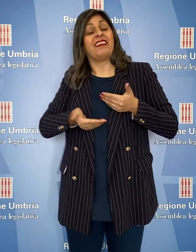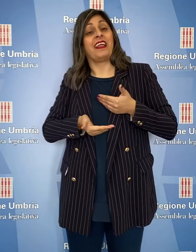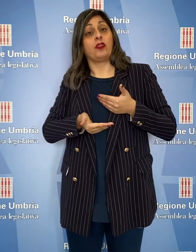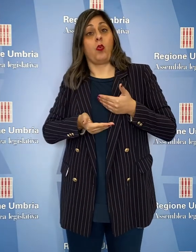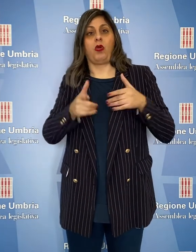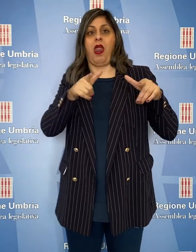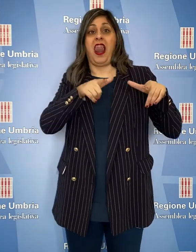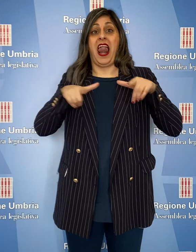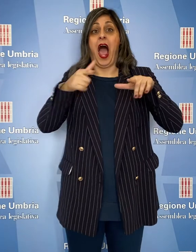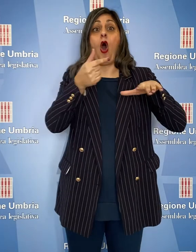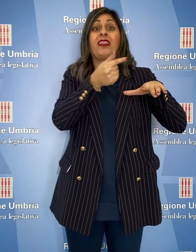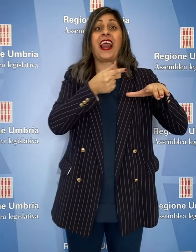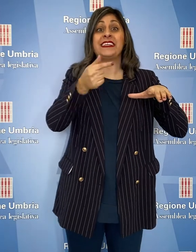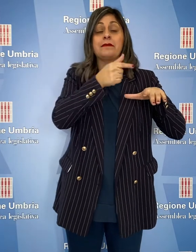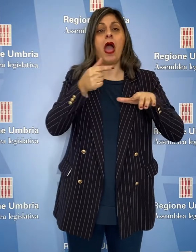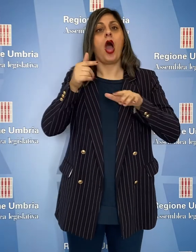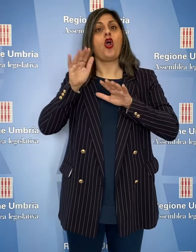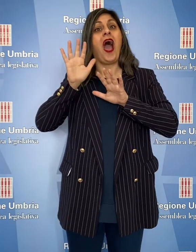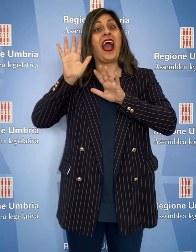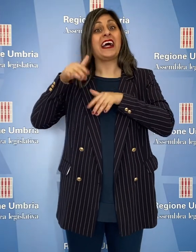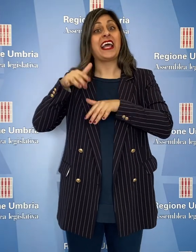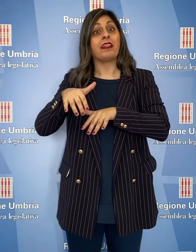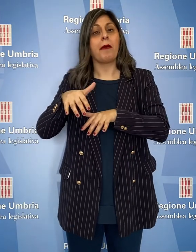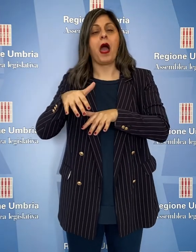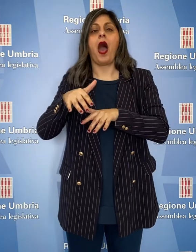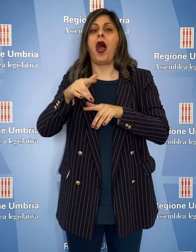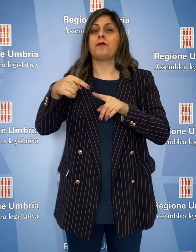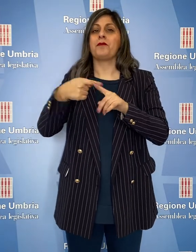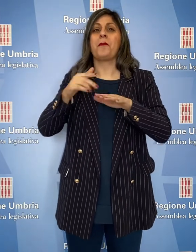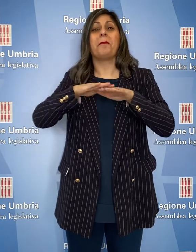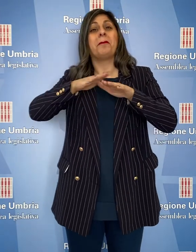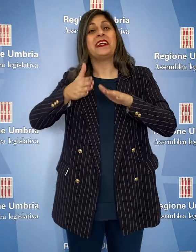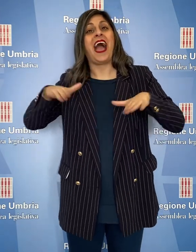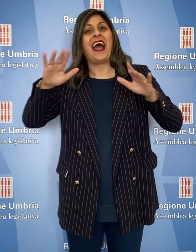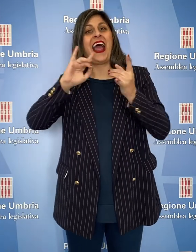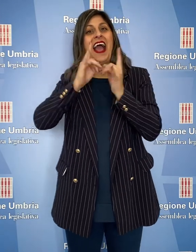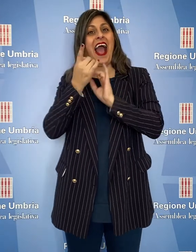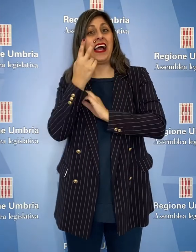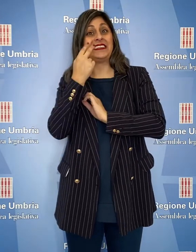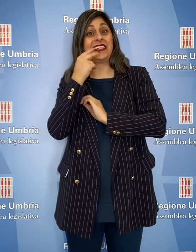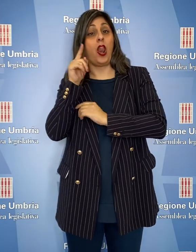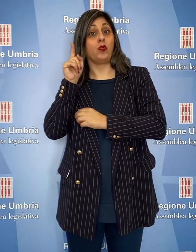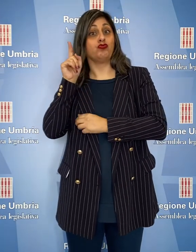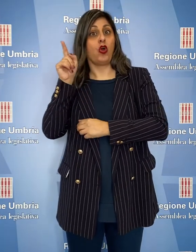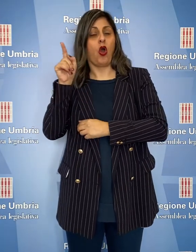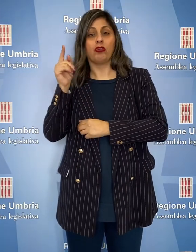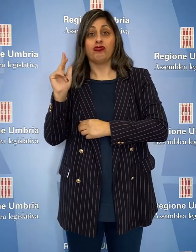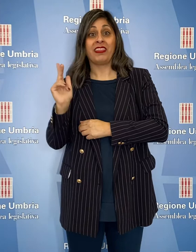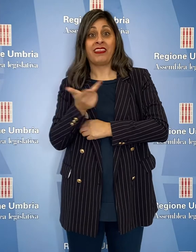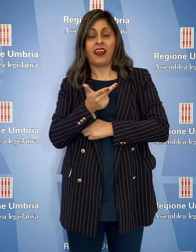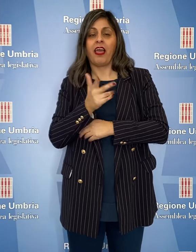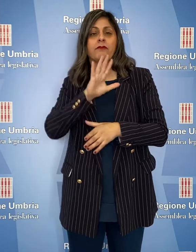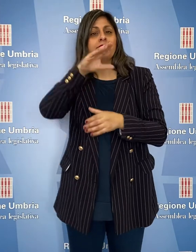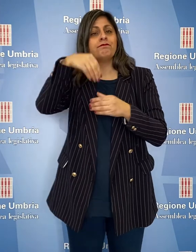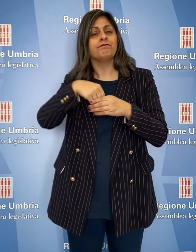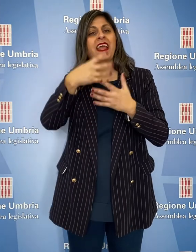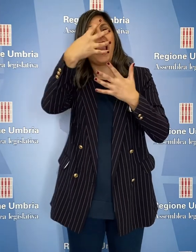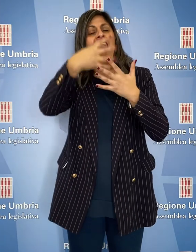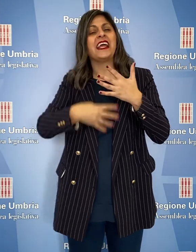arrivare alla candidatura di Lago Trasimeno, cascata delle marmore e piana di Castelluccio di